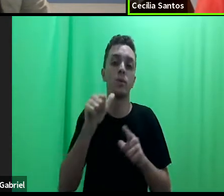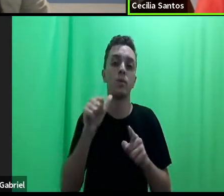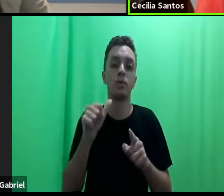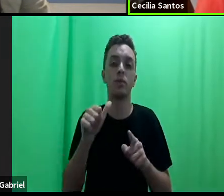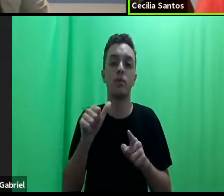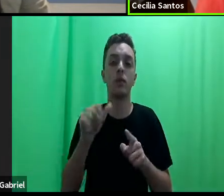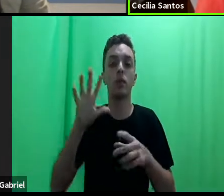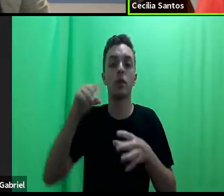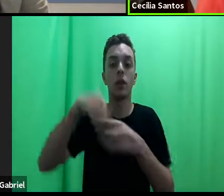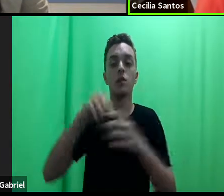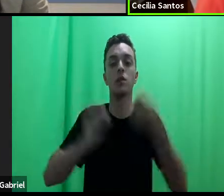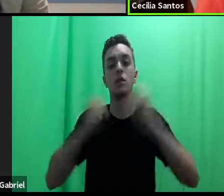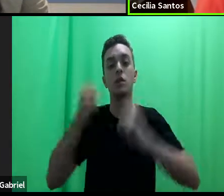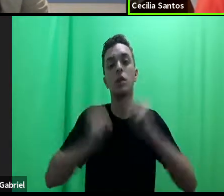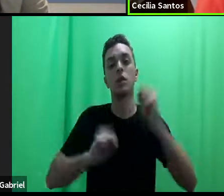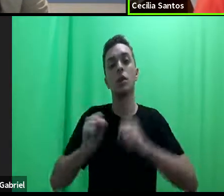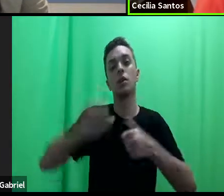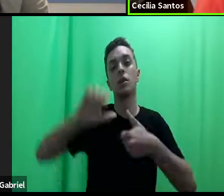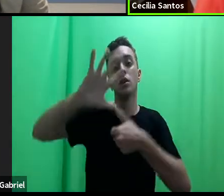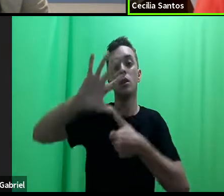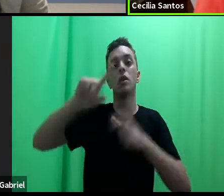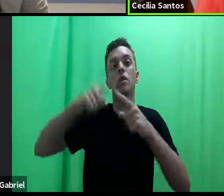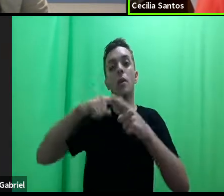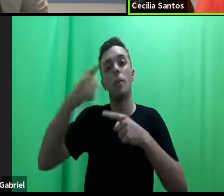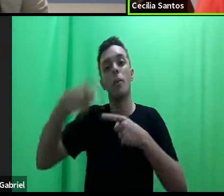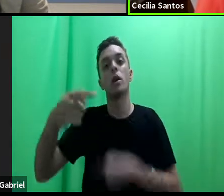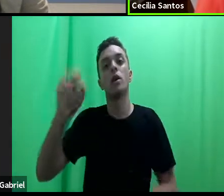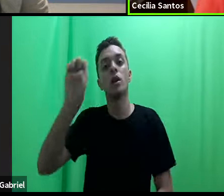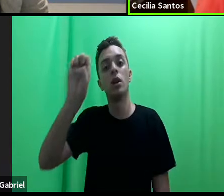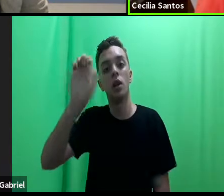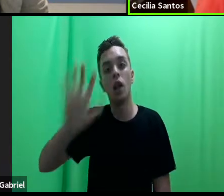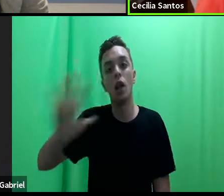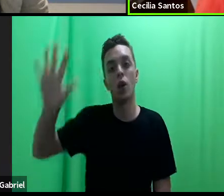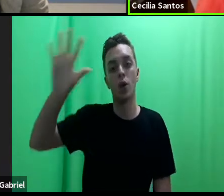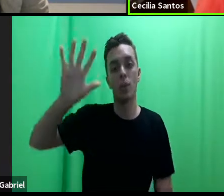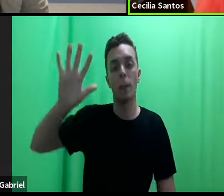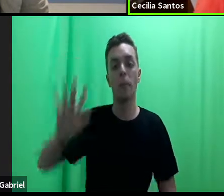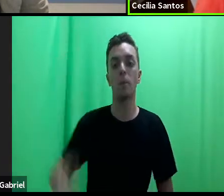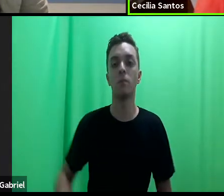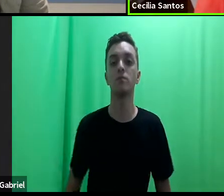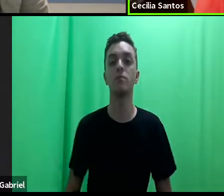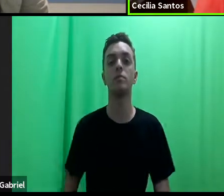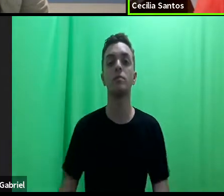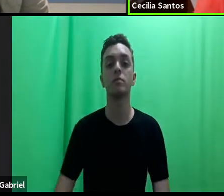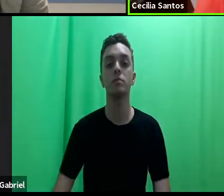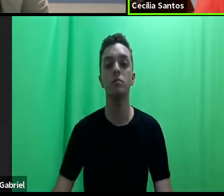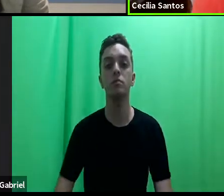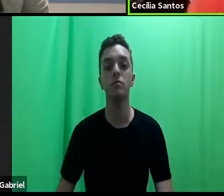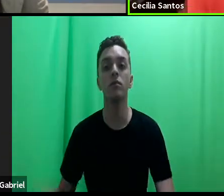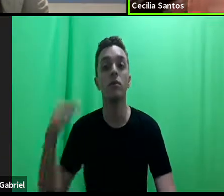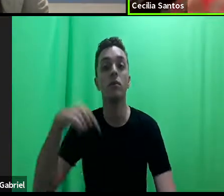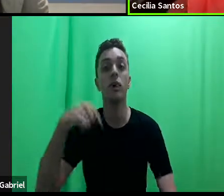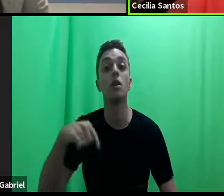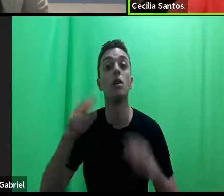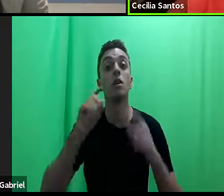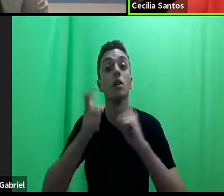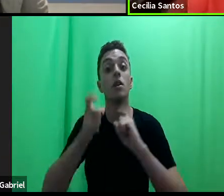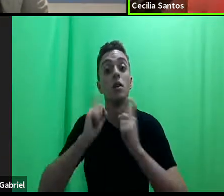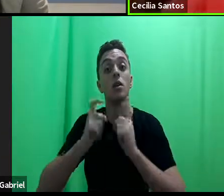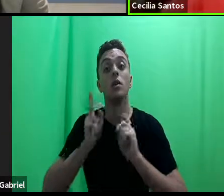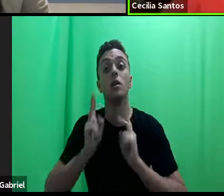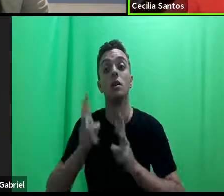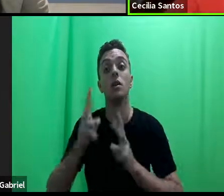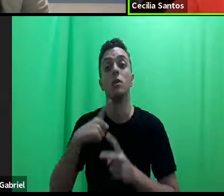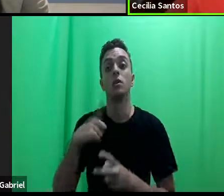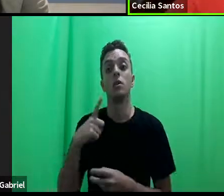interamericano e depois na Europa, no Conselho da Europa. Então, aqui, essas convenções, elas, de uma certa